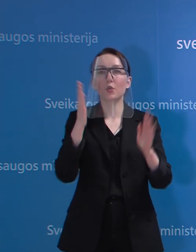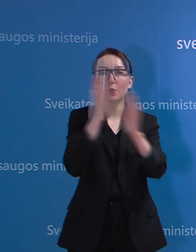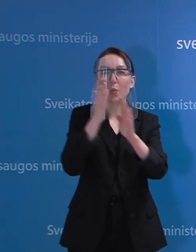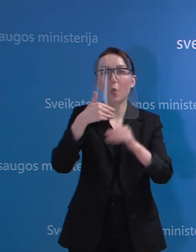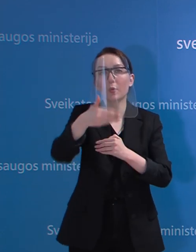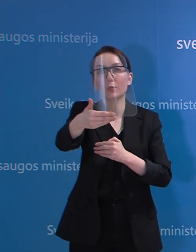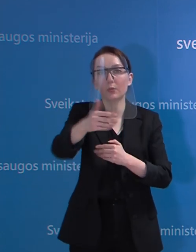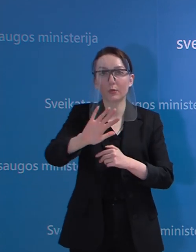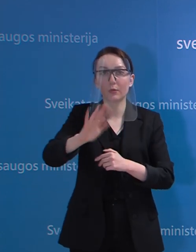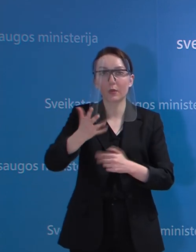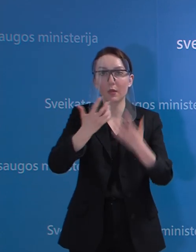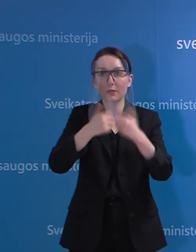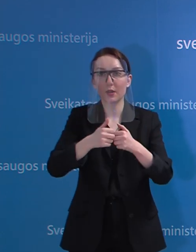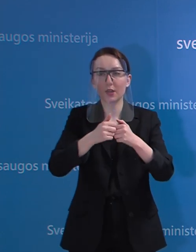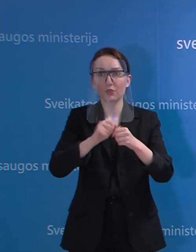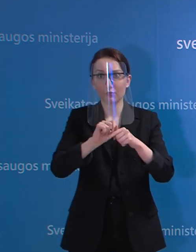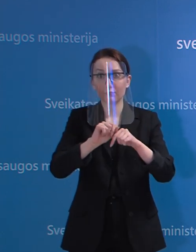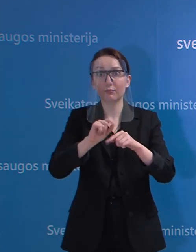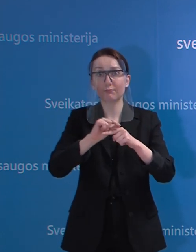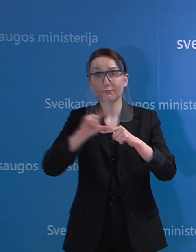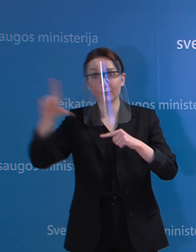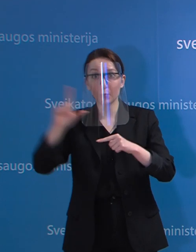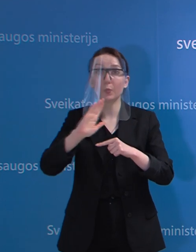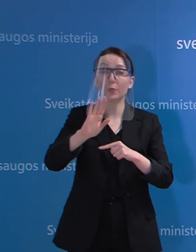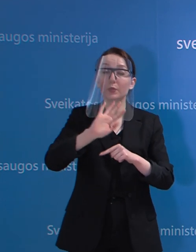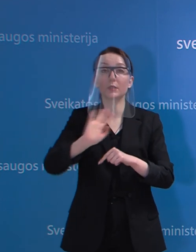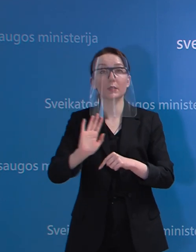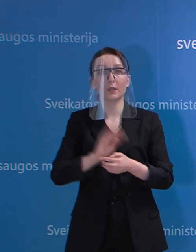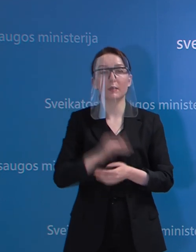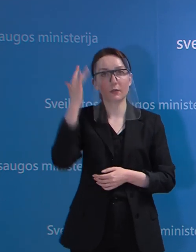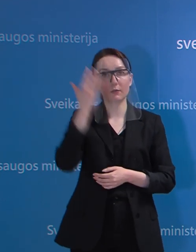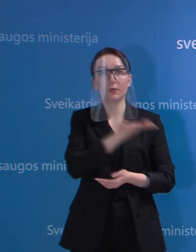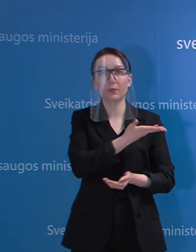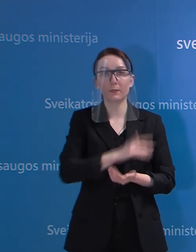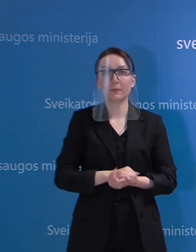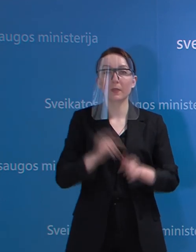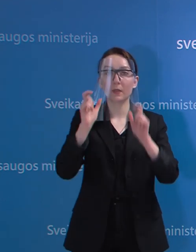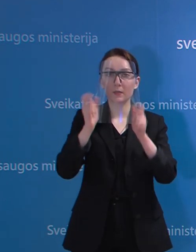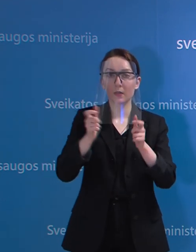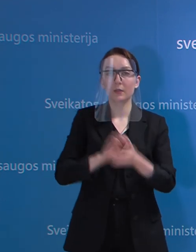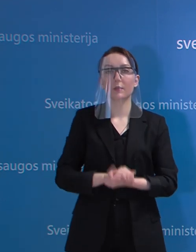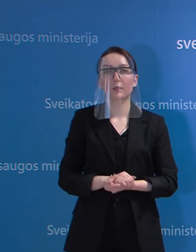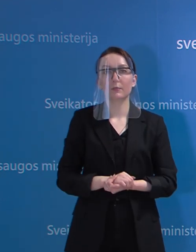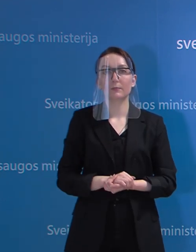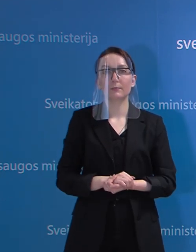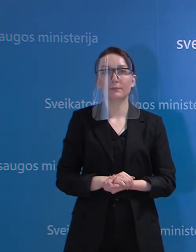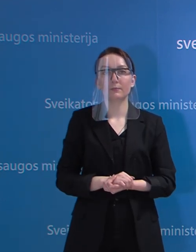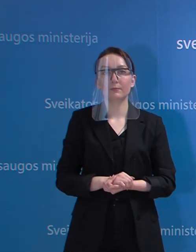dėl sargančiųjų skaičiaus piko ir kada tai gali būti? Realu tikėtis,